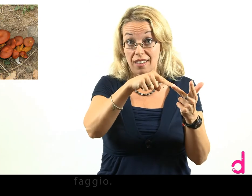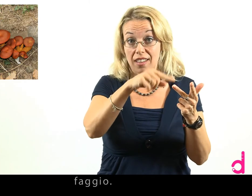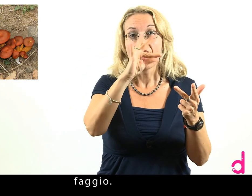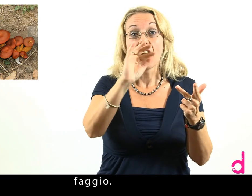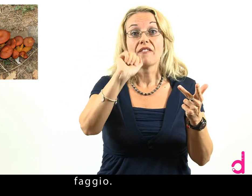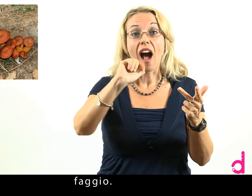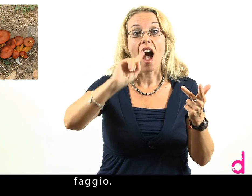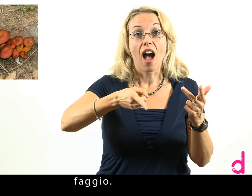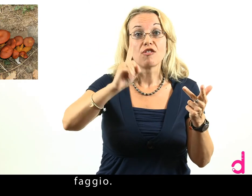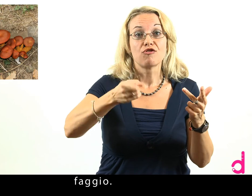Faggio